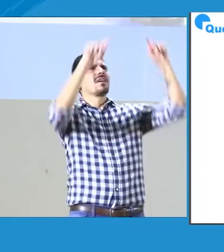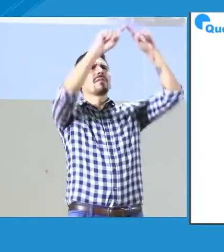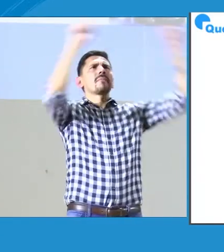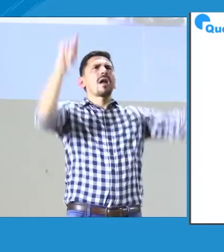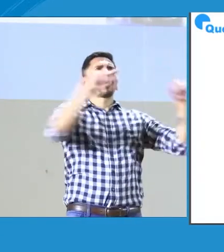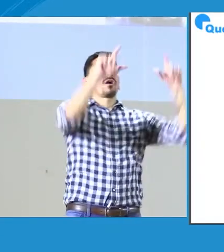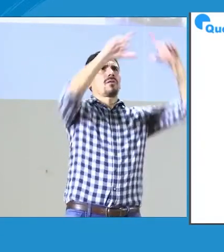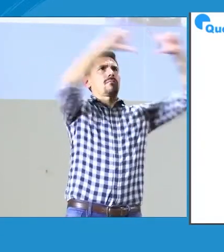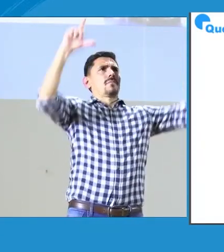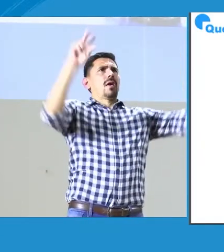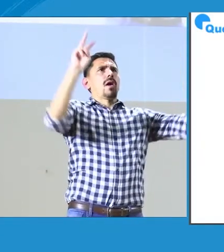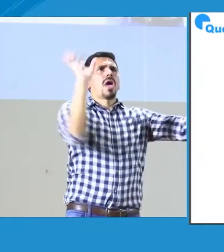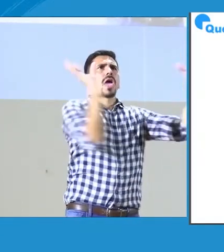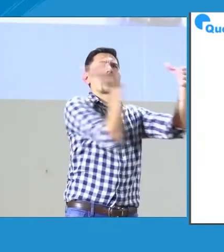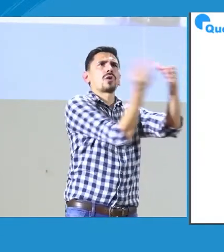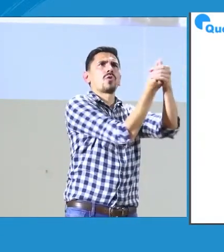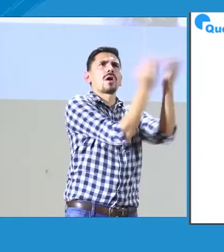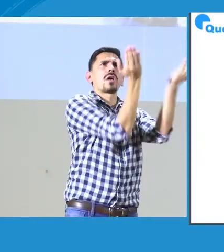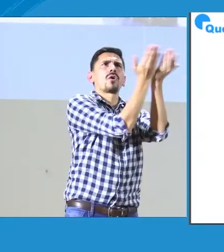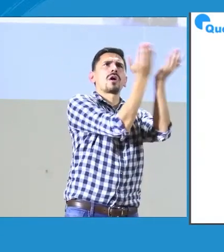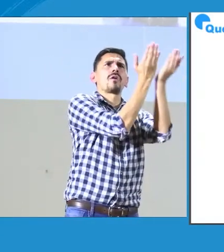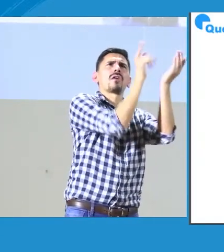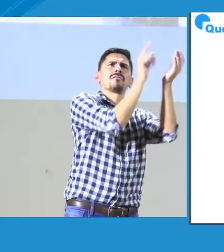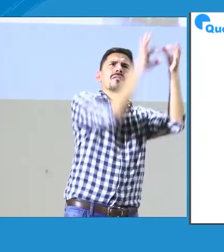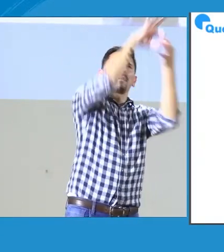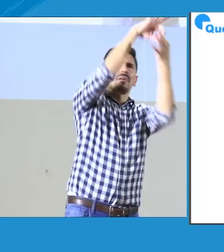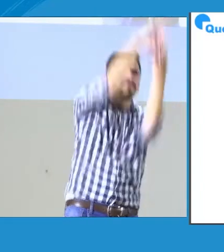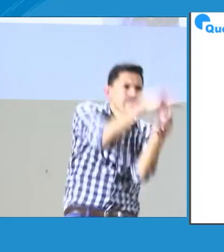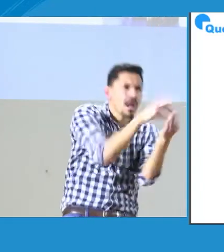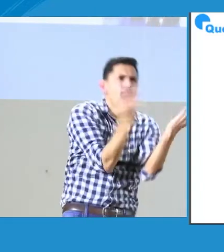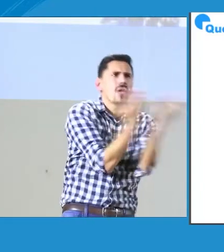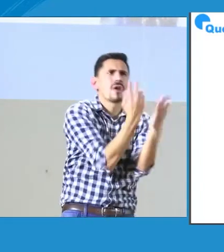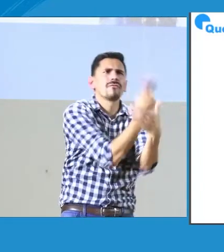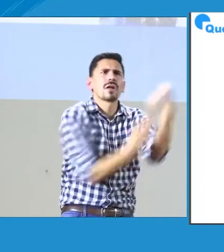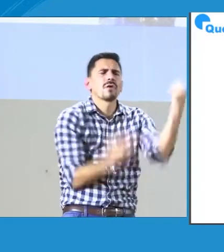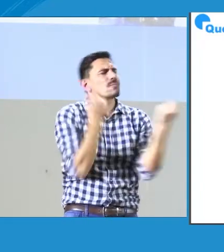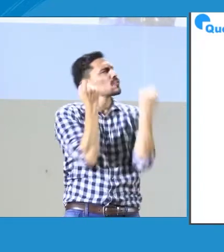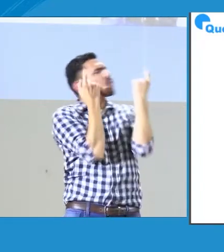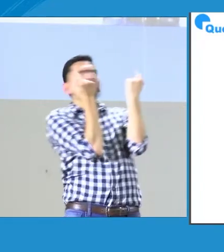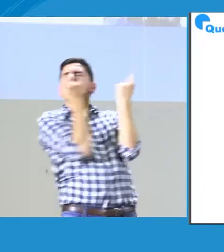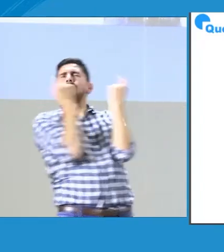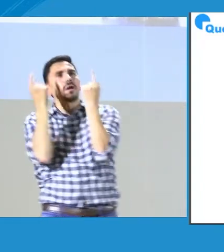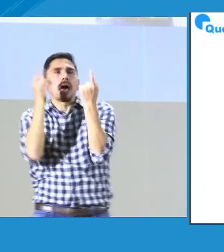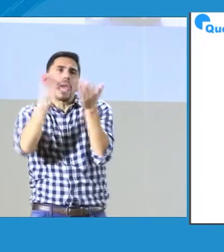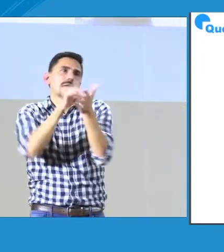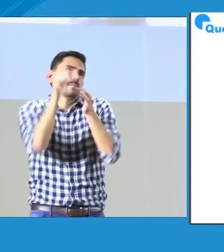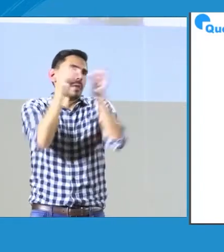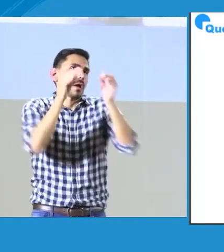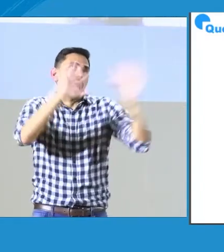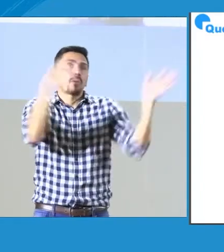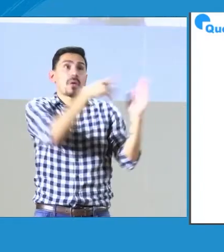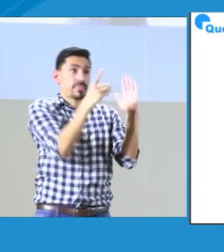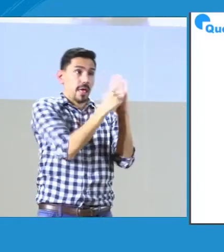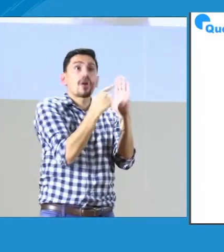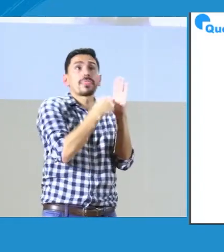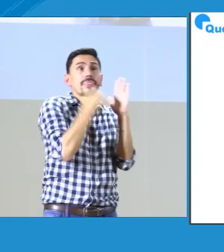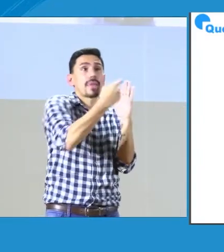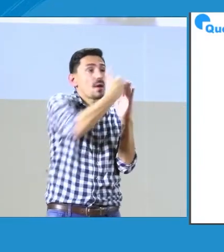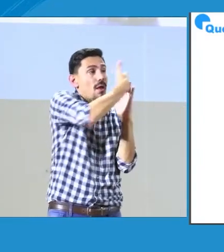Algunos tenían como las dudas, pero, pues, ¿qué quiere decir? Porque habla de inclusión bilingüe. ¿Qué quiere decir? Bueno,